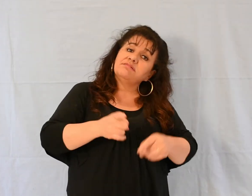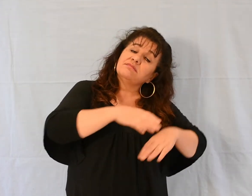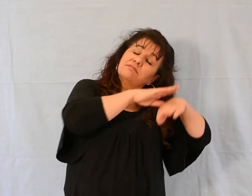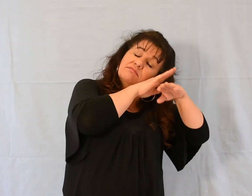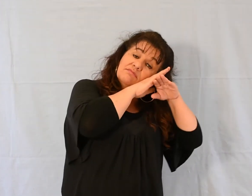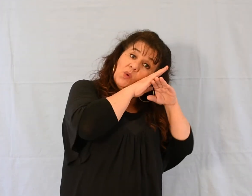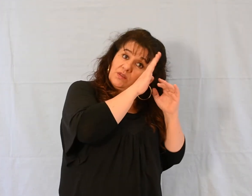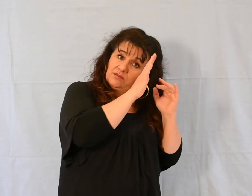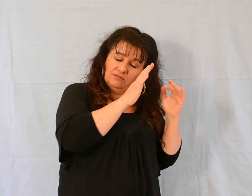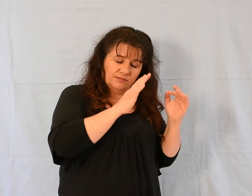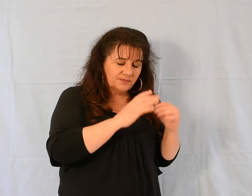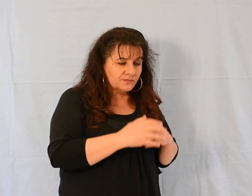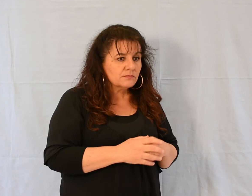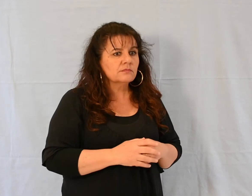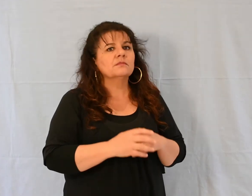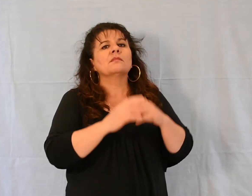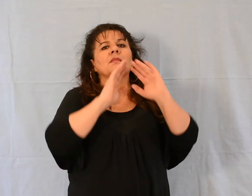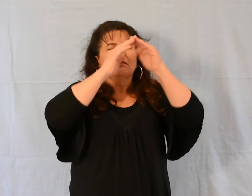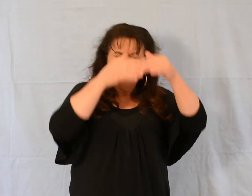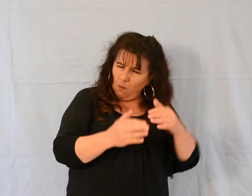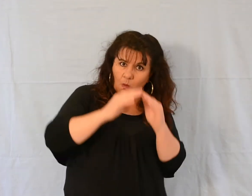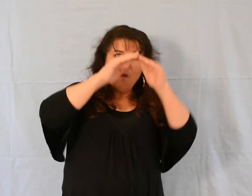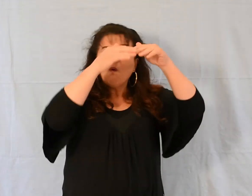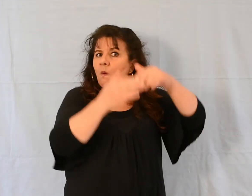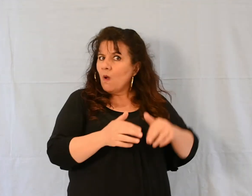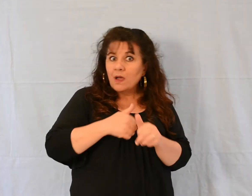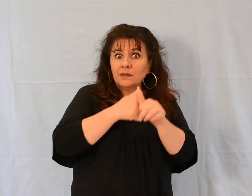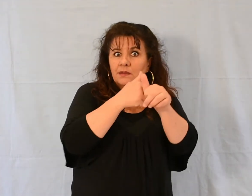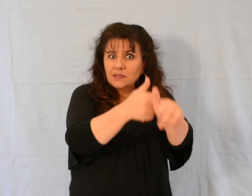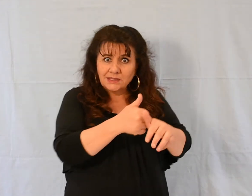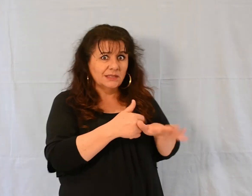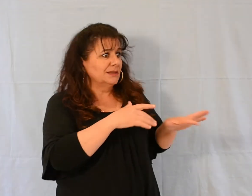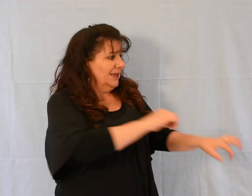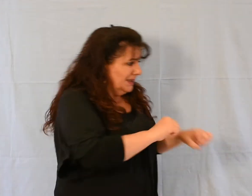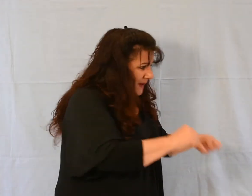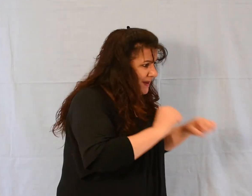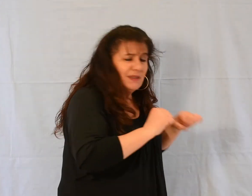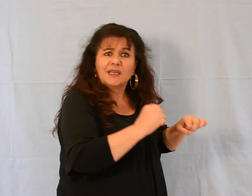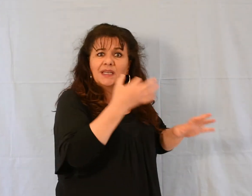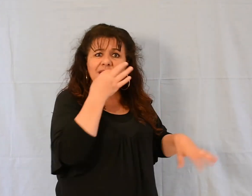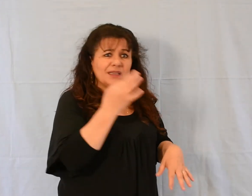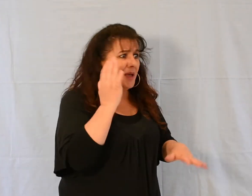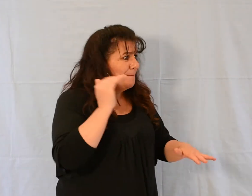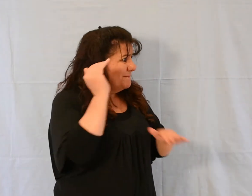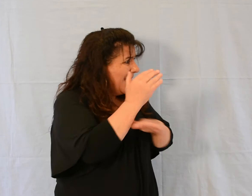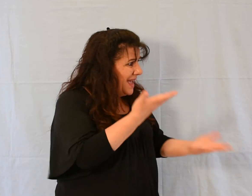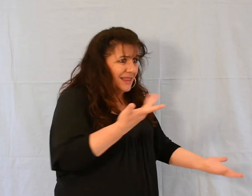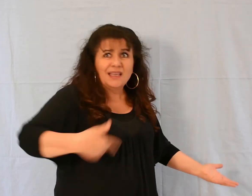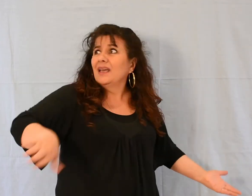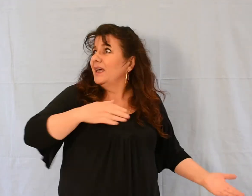Les disciples le réveillèrent et lui dirent, Maître, nous sommes perdus, cela ne te